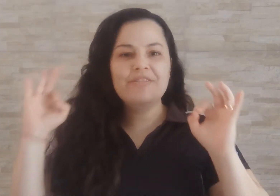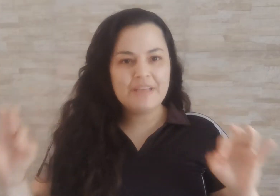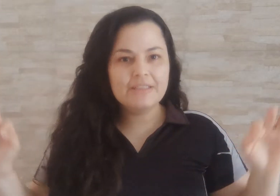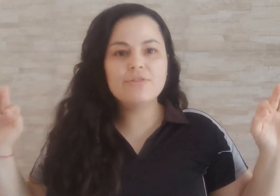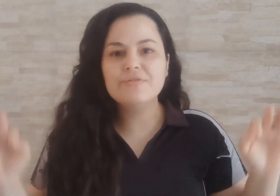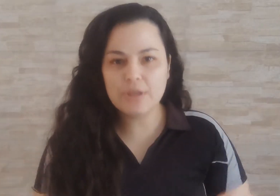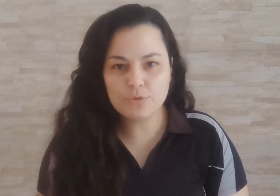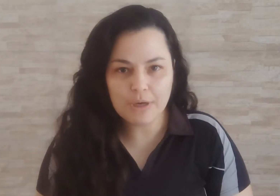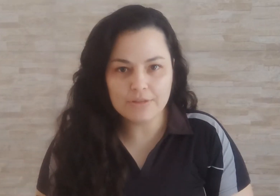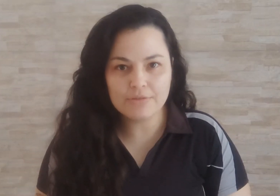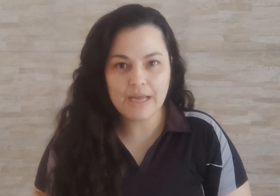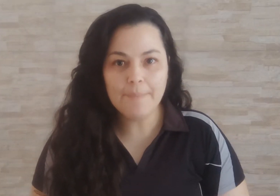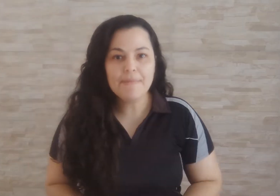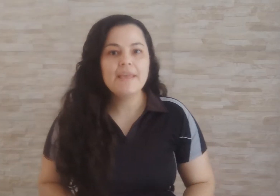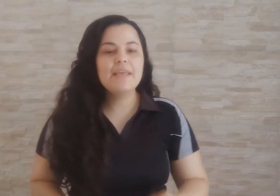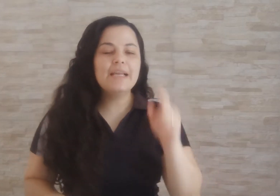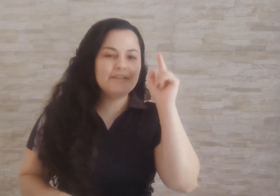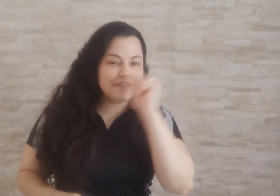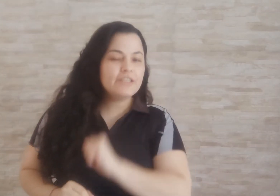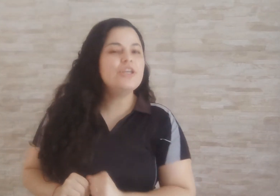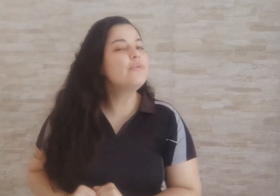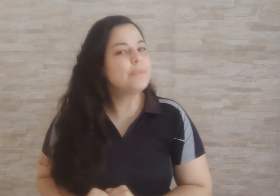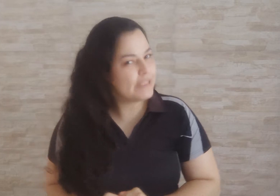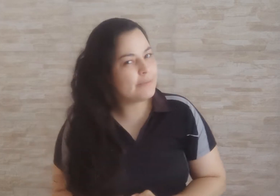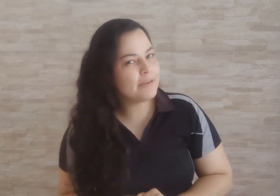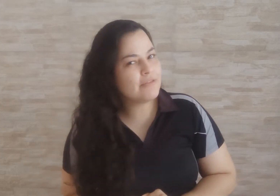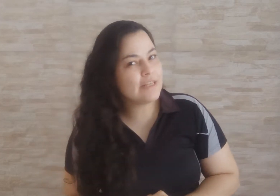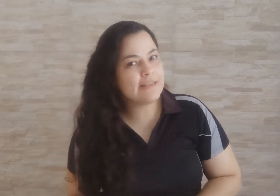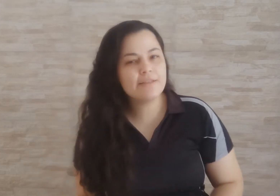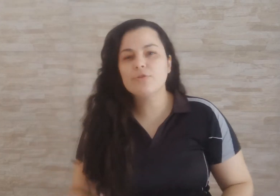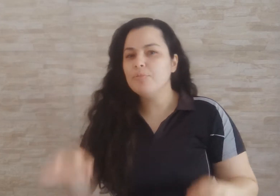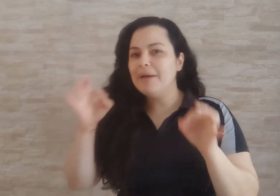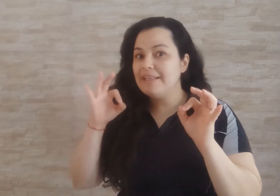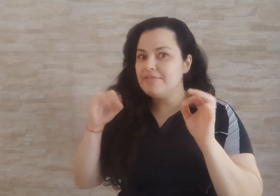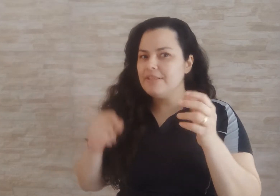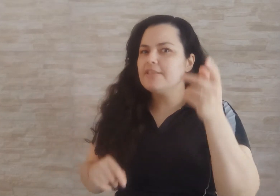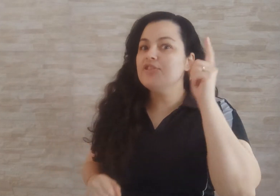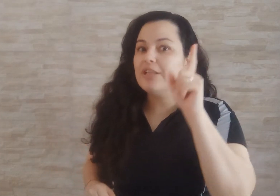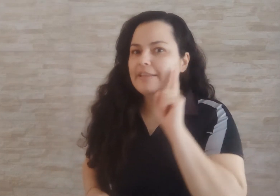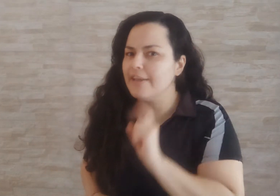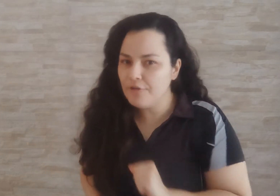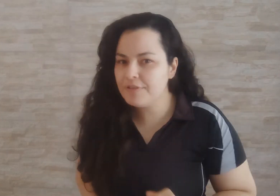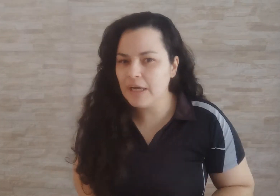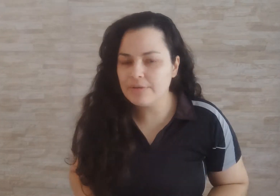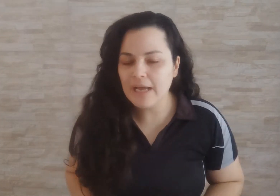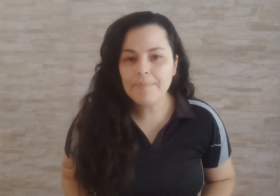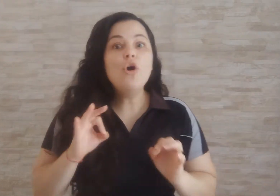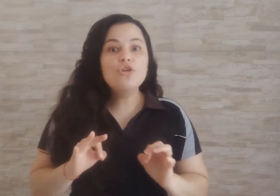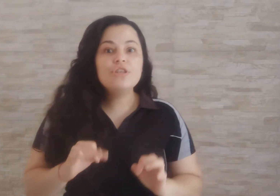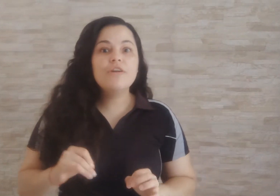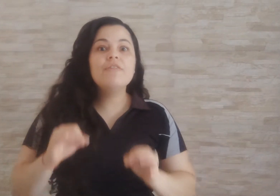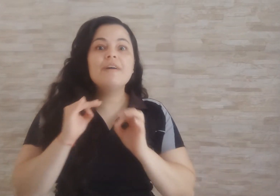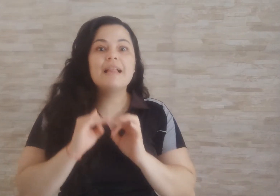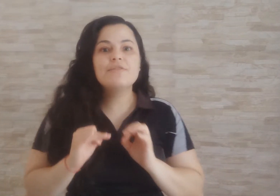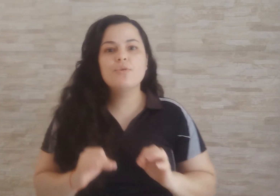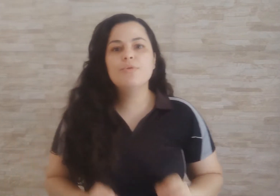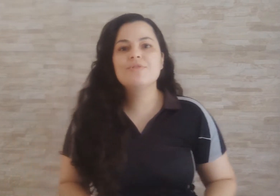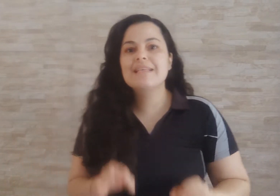vende no final do ano, tá? E ainda vim deixar um brinde pra vocês, então não pede esse vídeo e assiste ele até o final, tá? Hoje eu vim falar sobre os